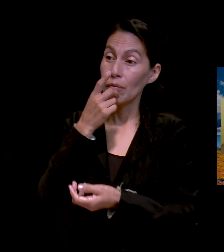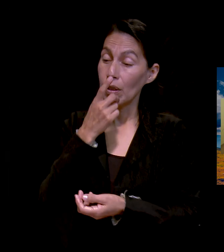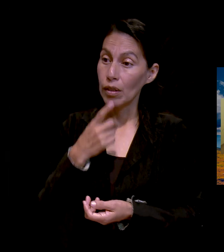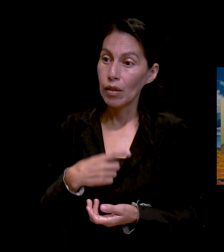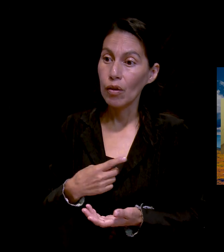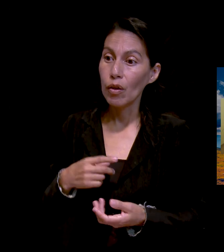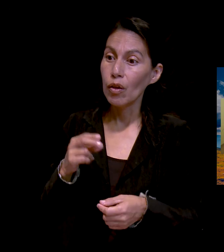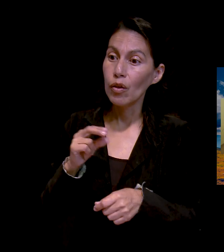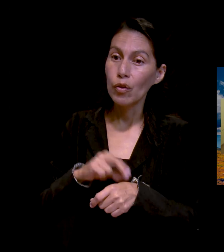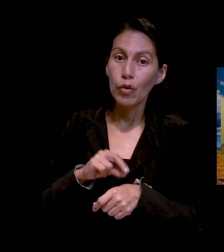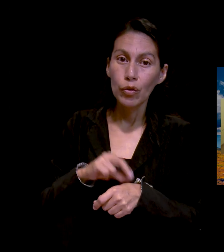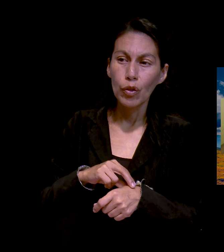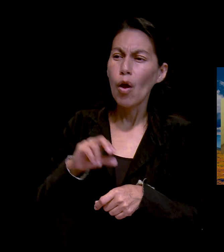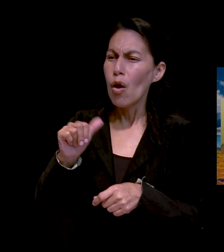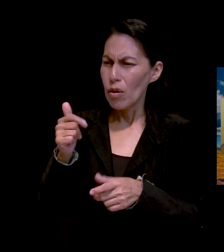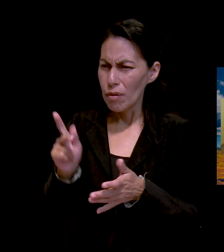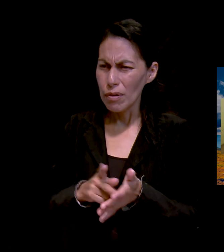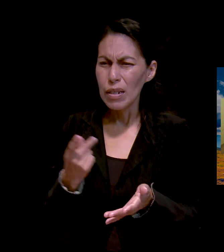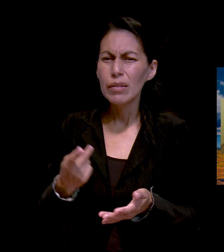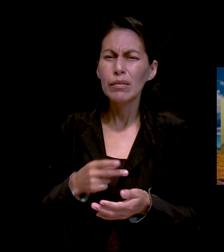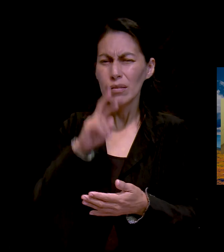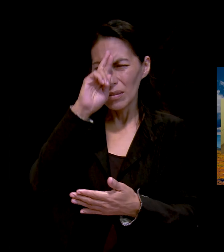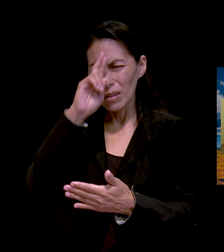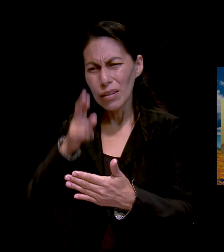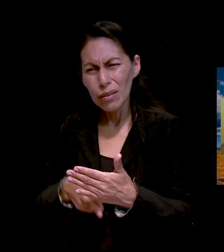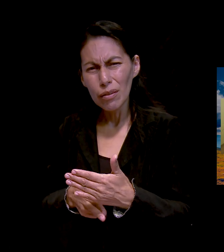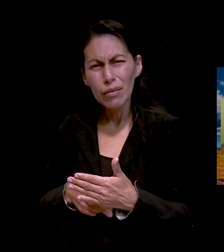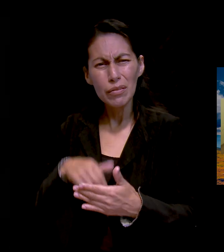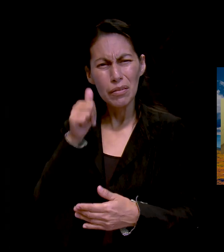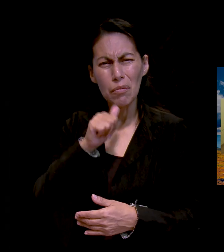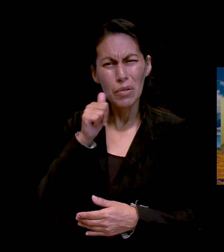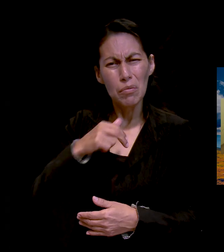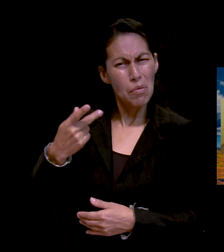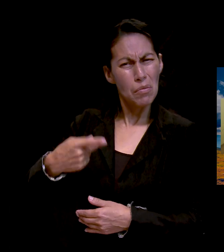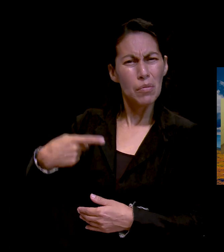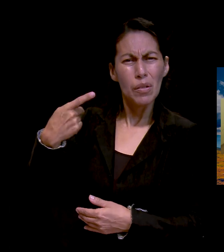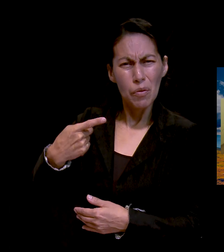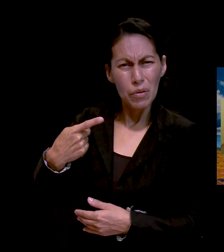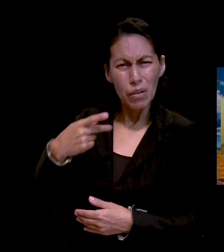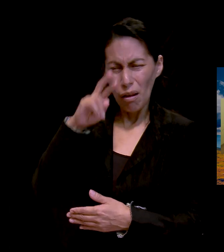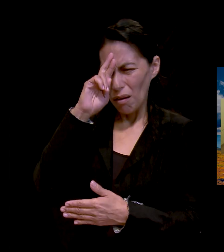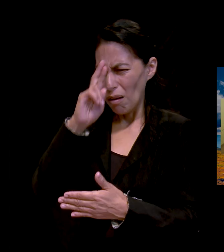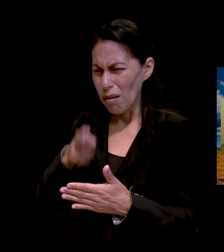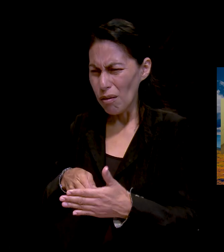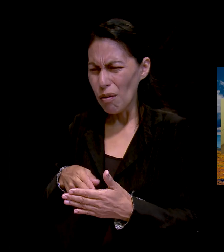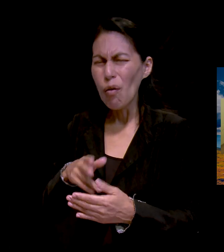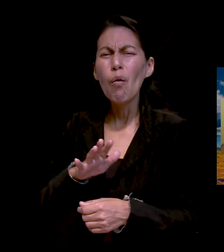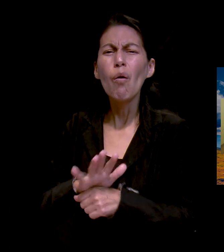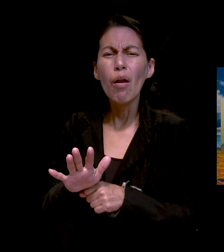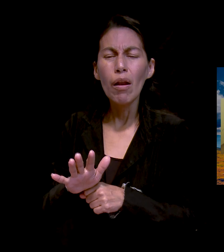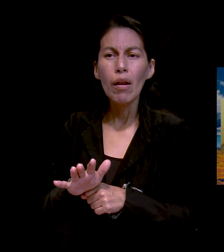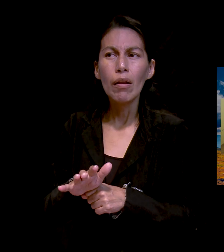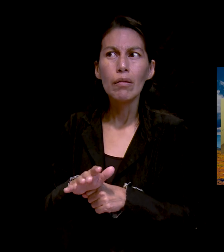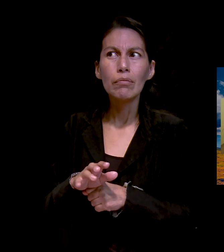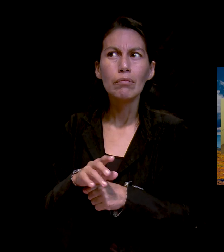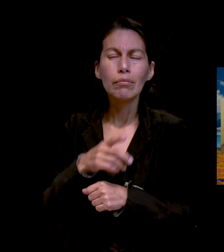me dijo, ¿de qué religión eres? Yo no sé por qué siempre me preguntan de qué religión soy, ¿verdad? Y entonces otra vez les dije, soy adventista.